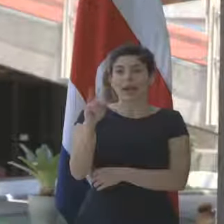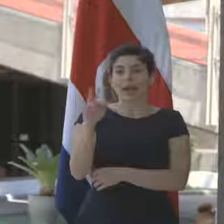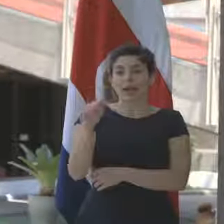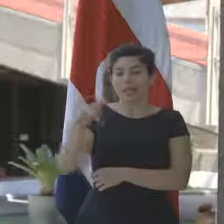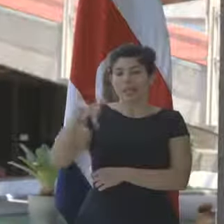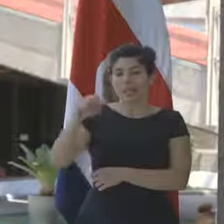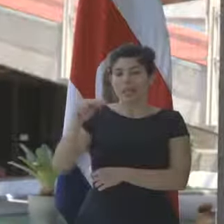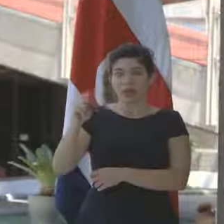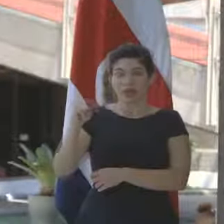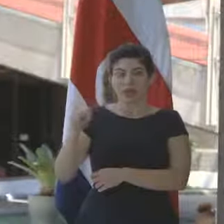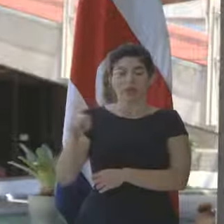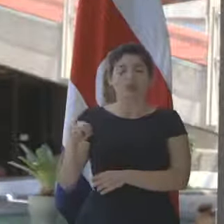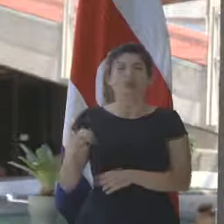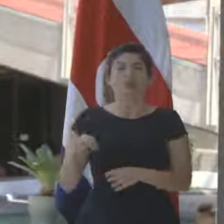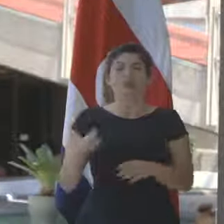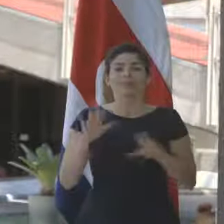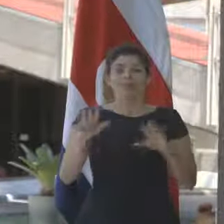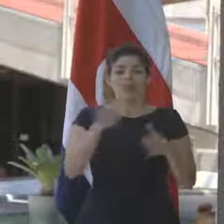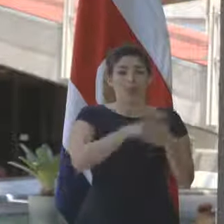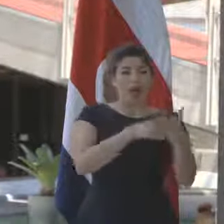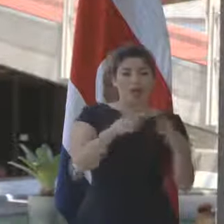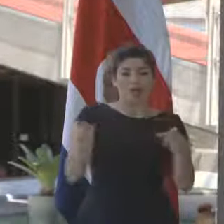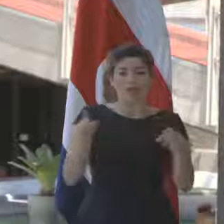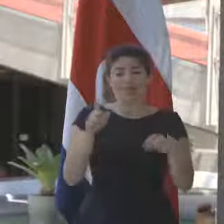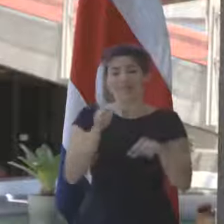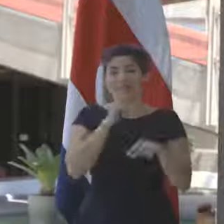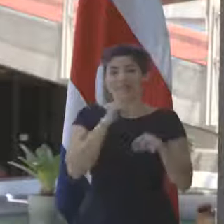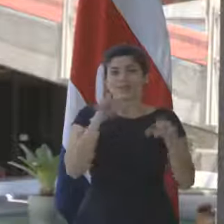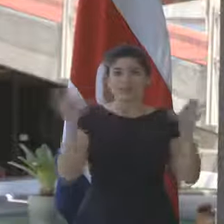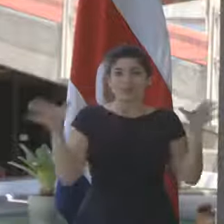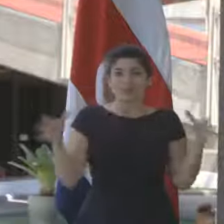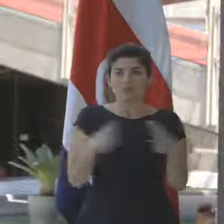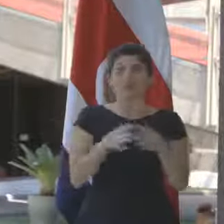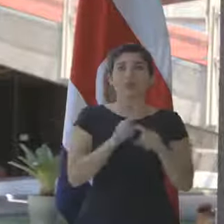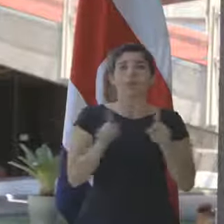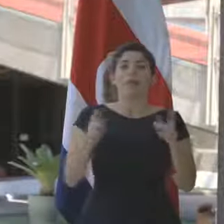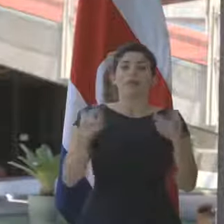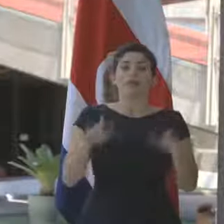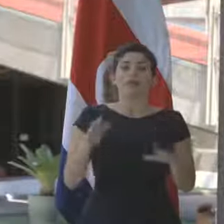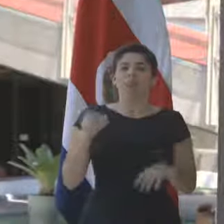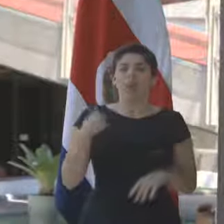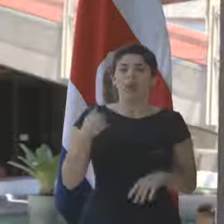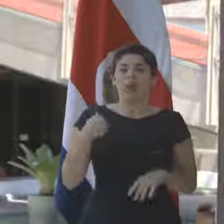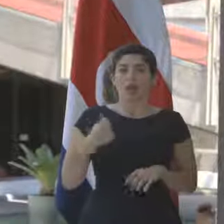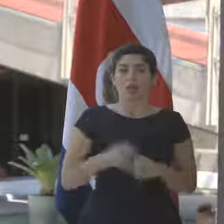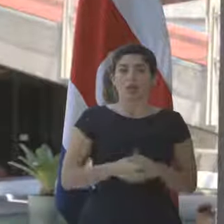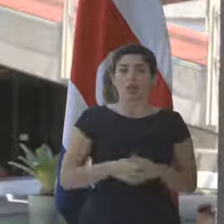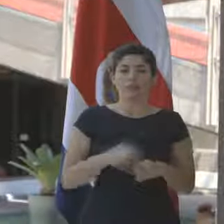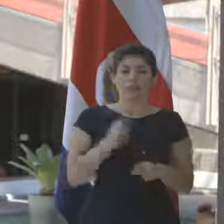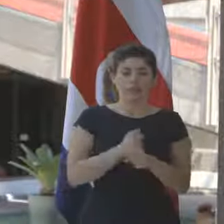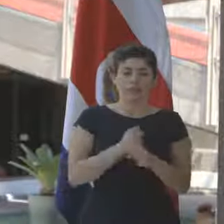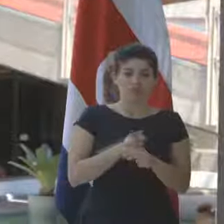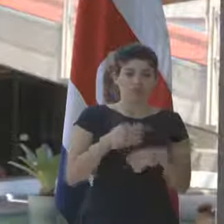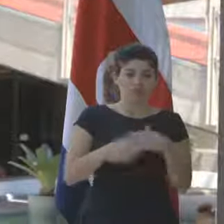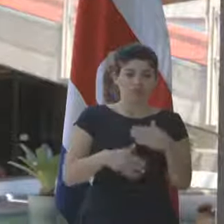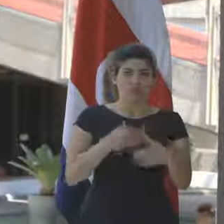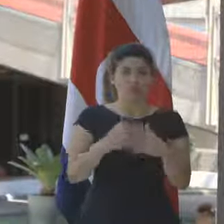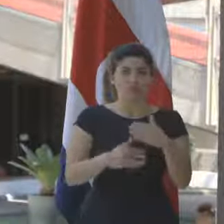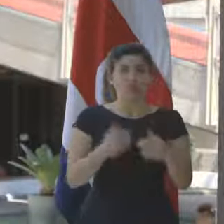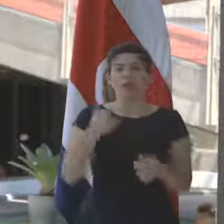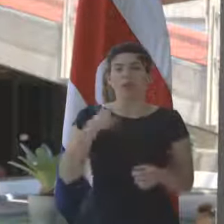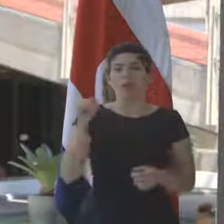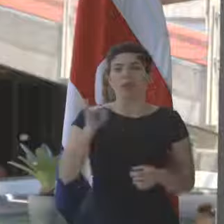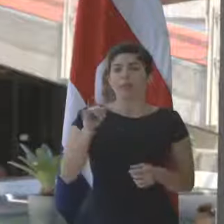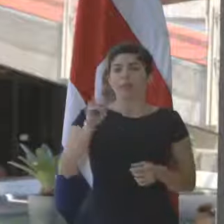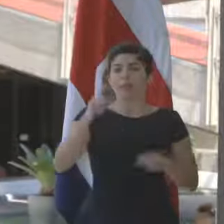hubo posibilidad por sus agendas de hacer coincidir todo el grupo, pero ya tenemos ese trabajo. Tenemos también